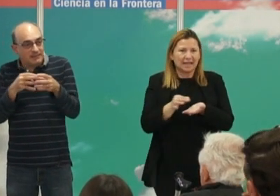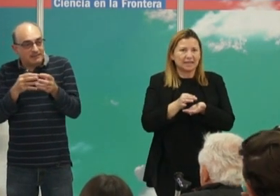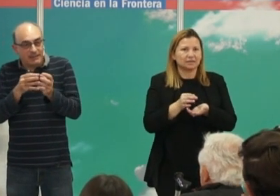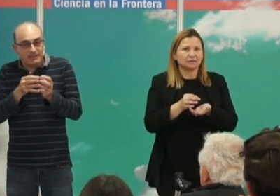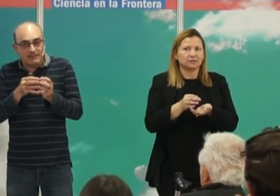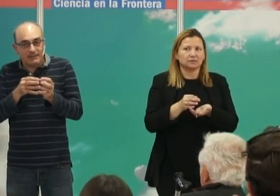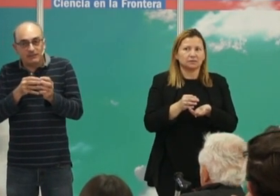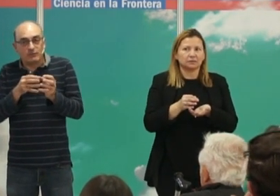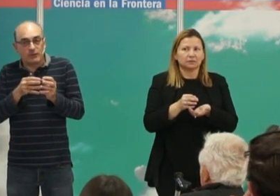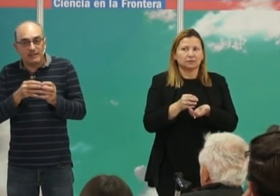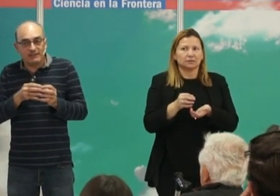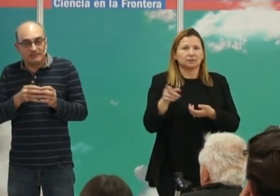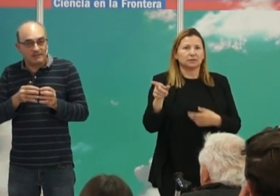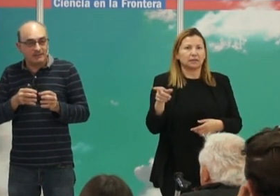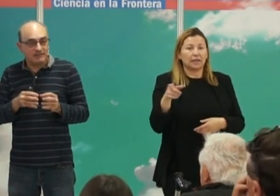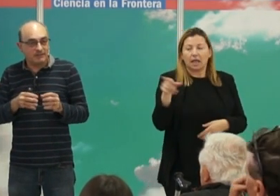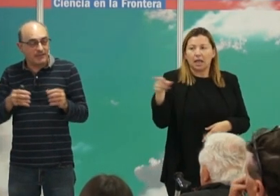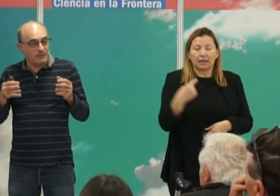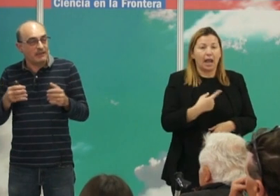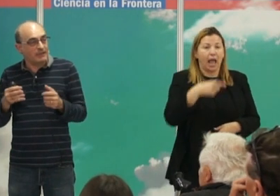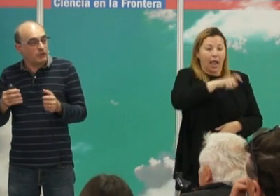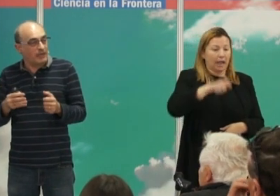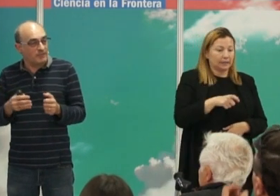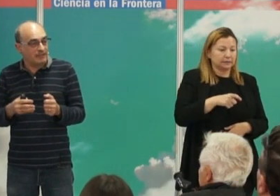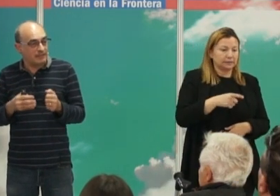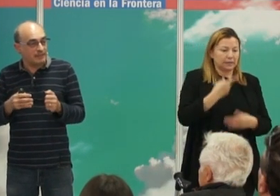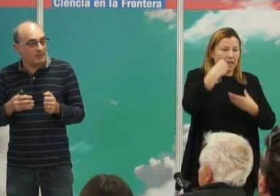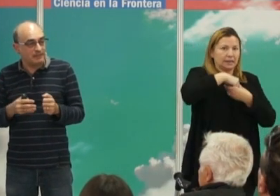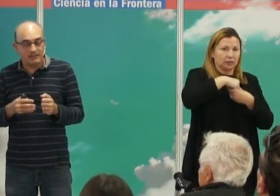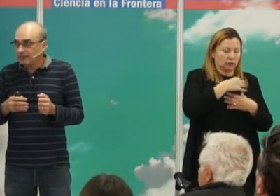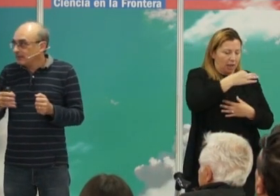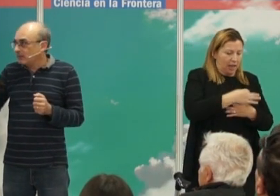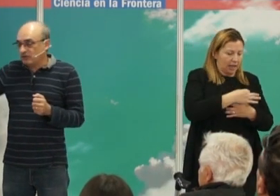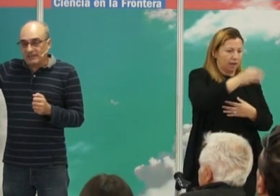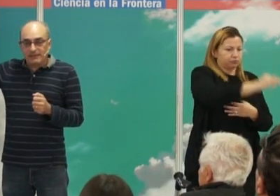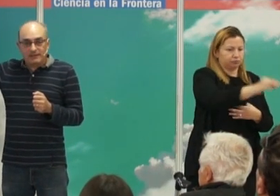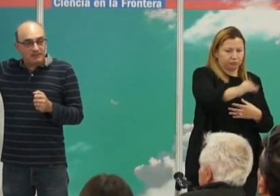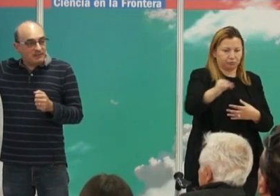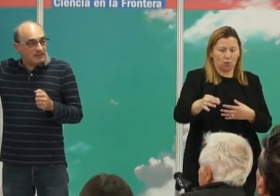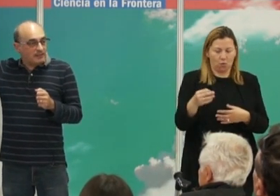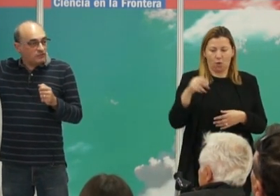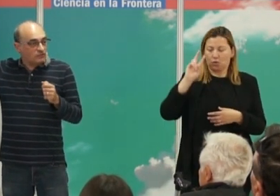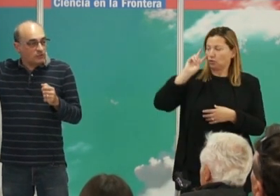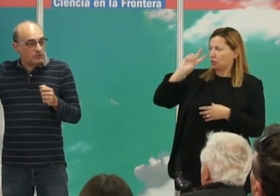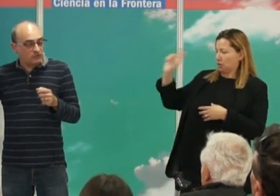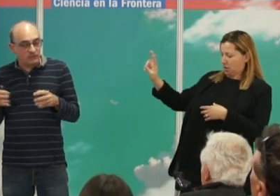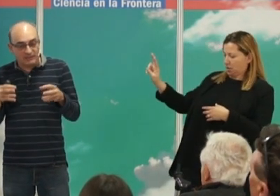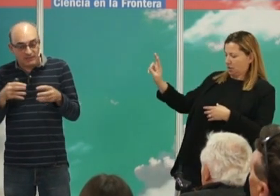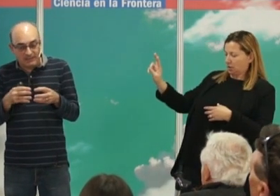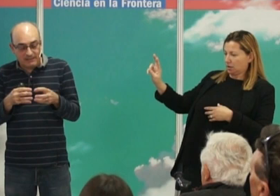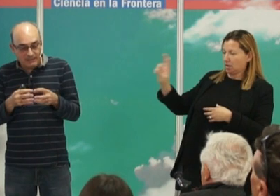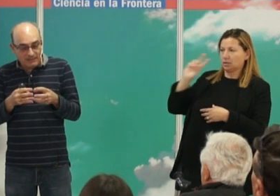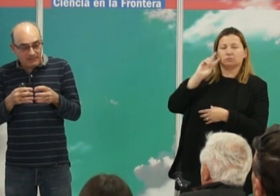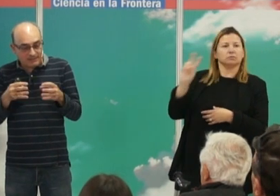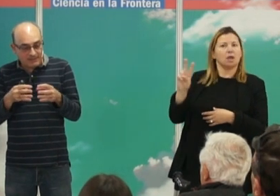está en su propia isla es decir hay una gran endogamia genéticamente cuando se analizan estos grupos lo